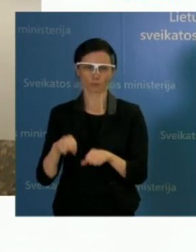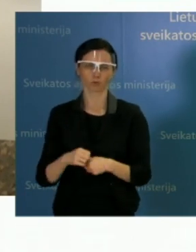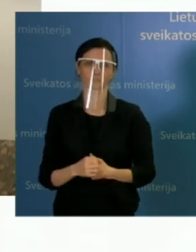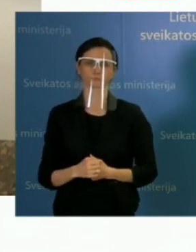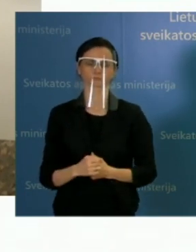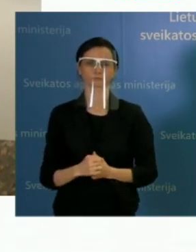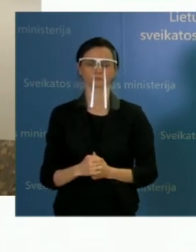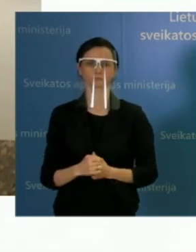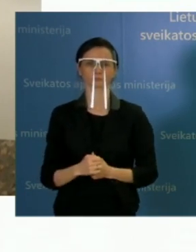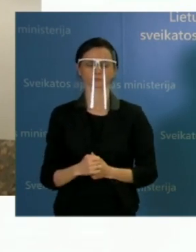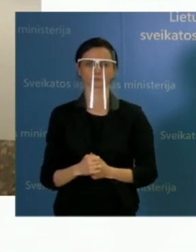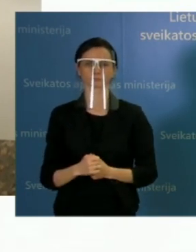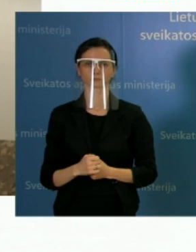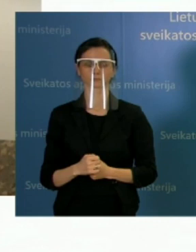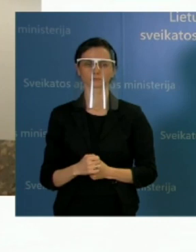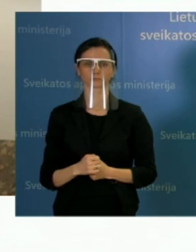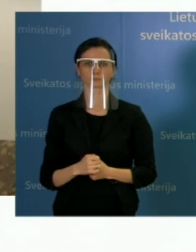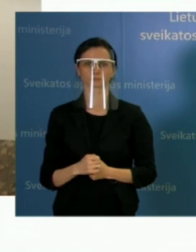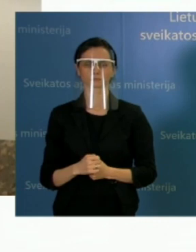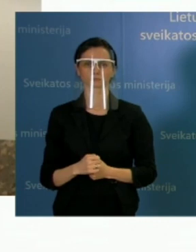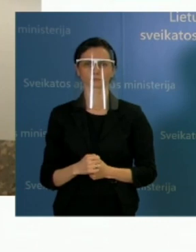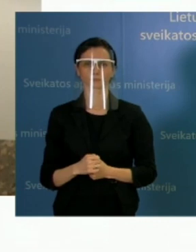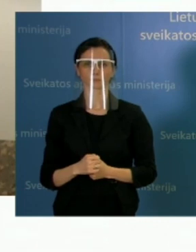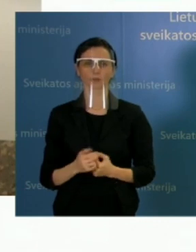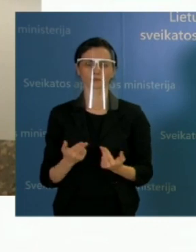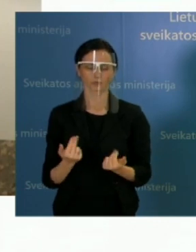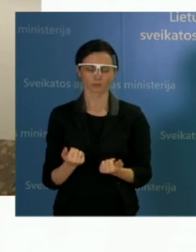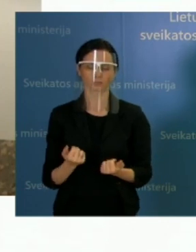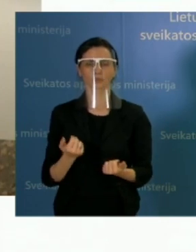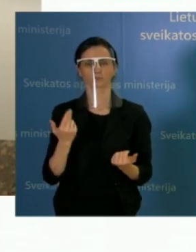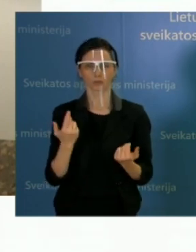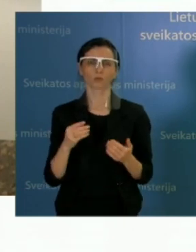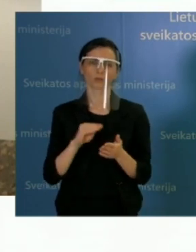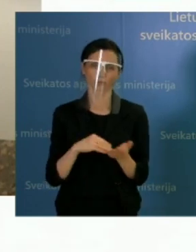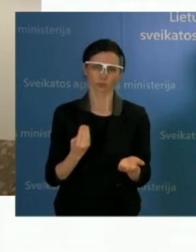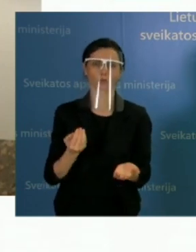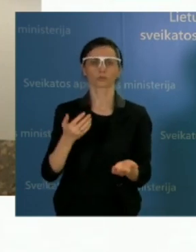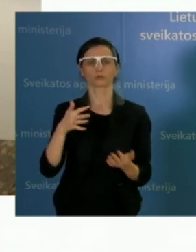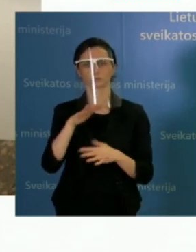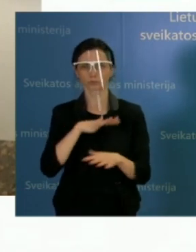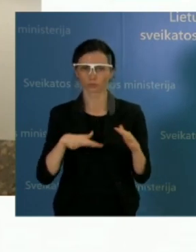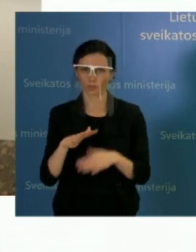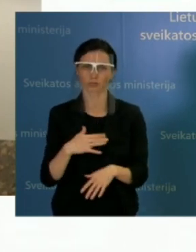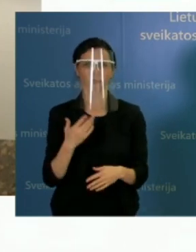situacija yra rimta ir sudėtinga. Ir